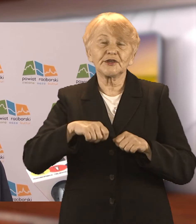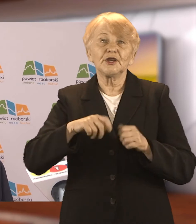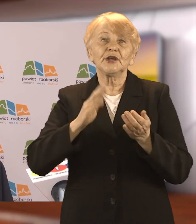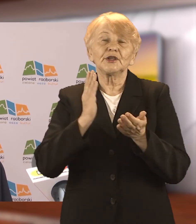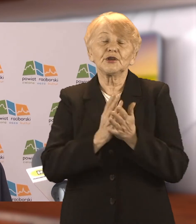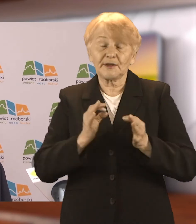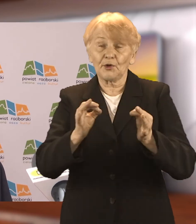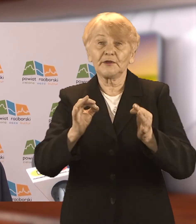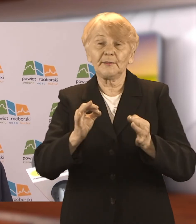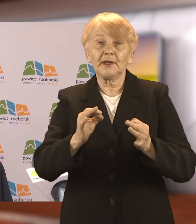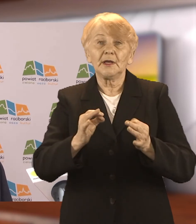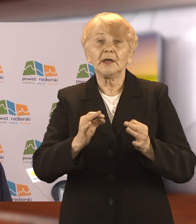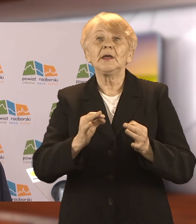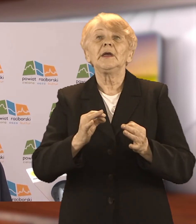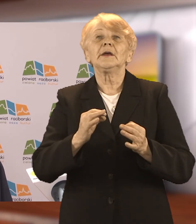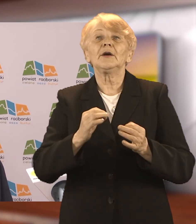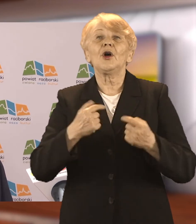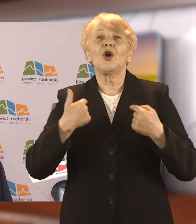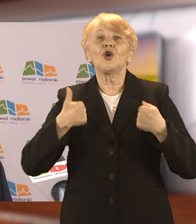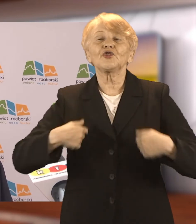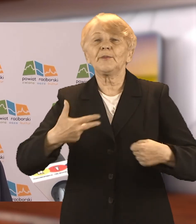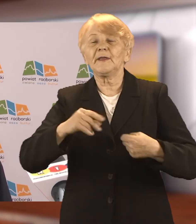który też tutaj może parkować. Wszyscy pozostali.